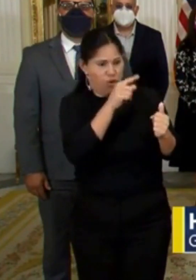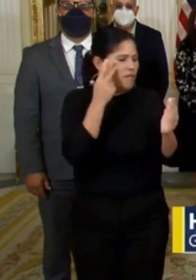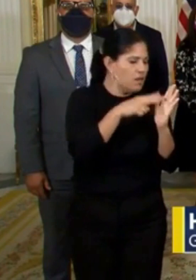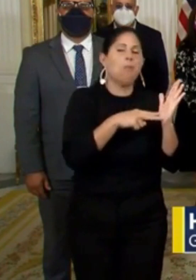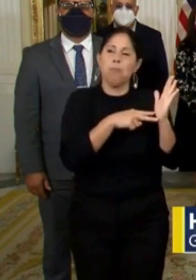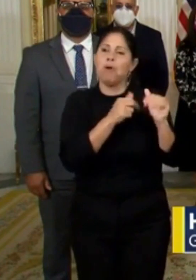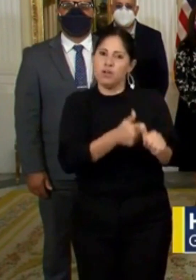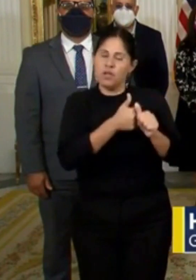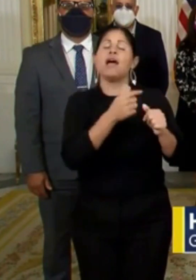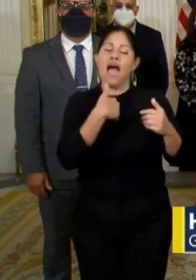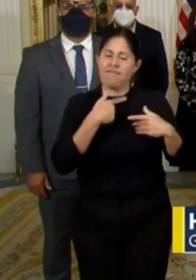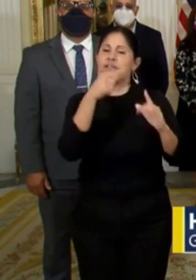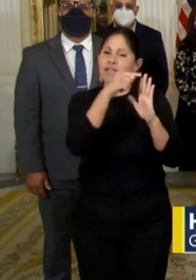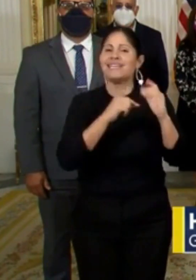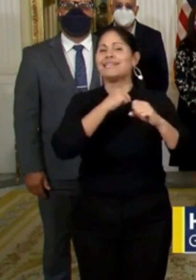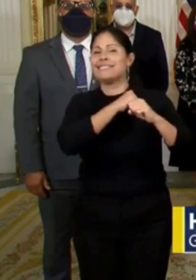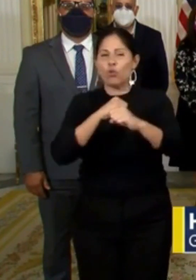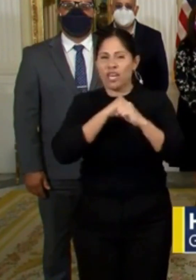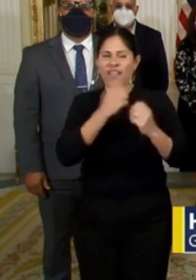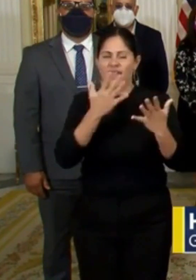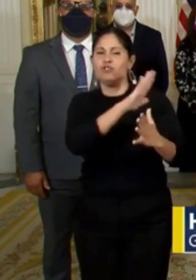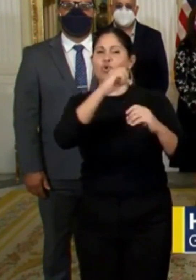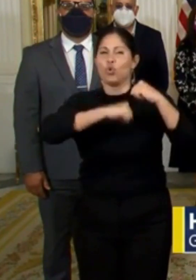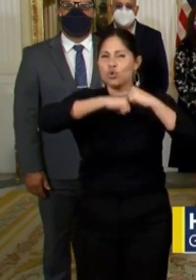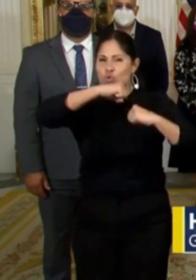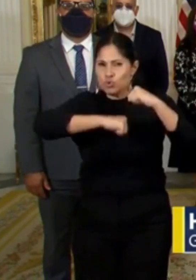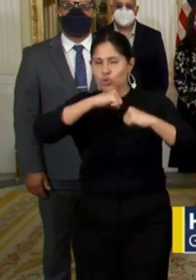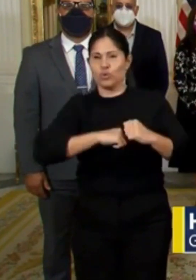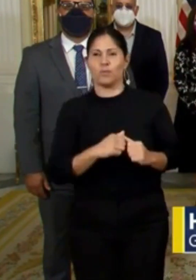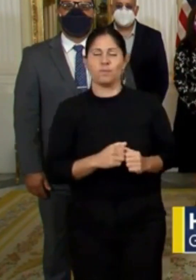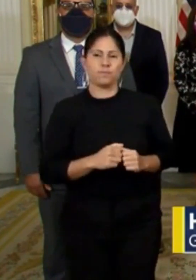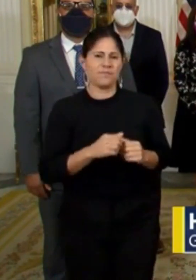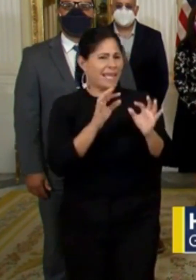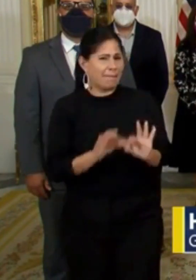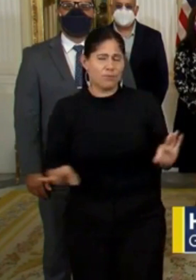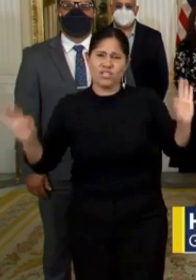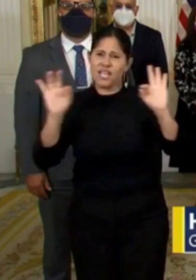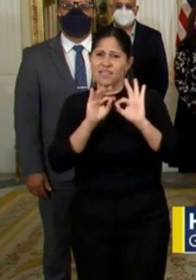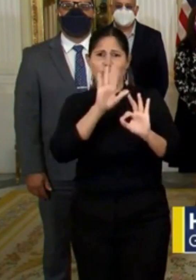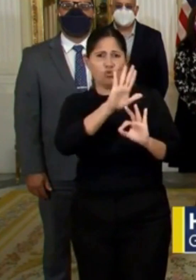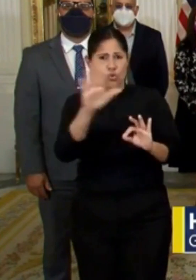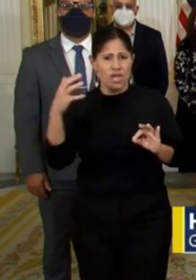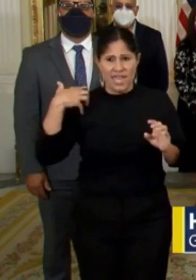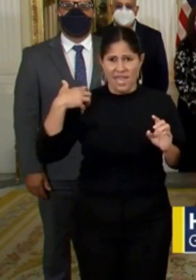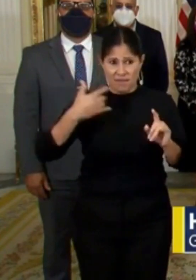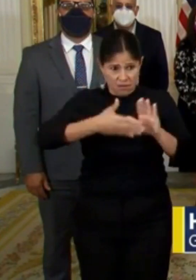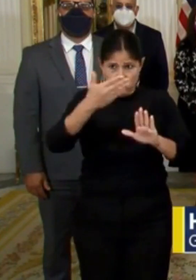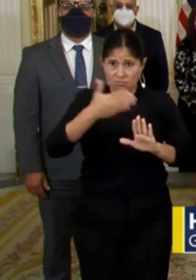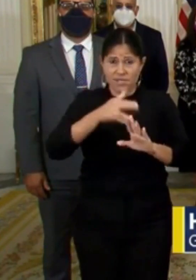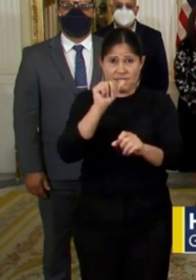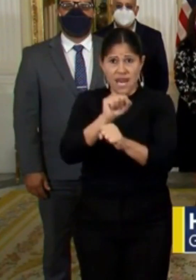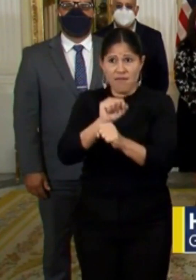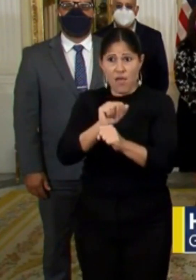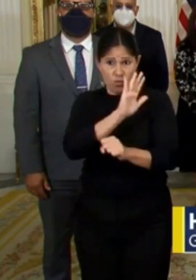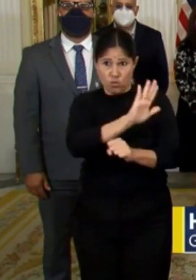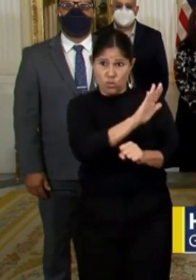laboral en este sector. Es importante anotar que los patronos que estén operando bajo los parámetros de